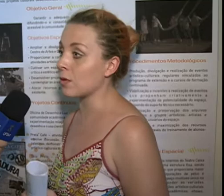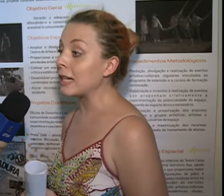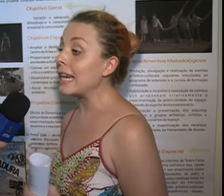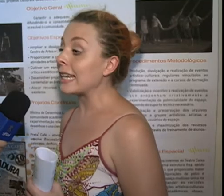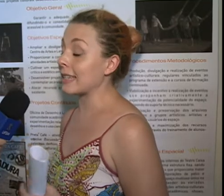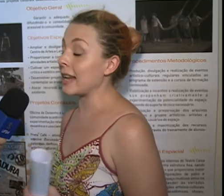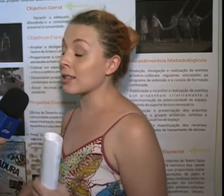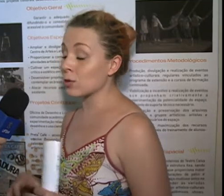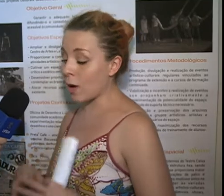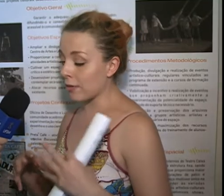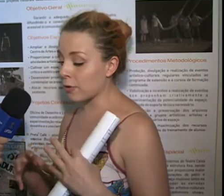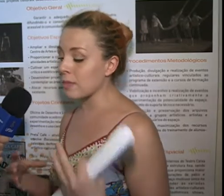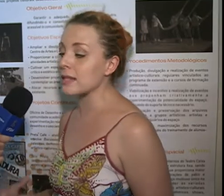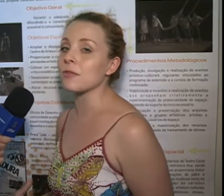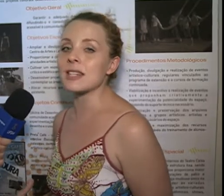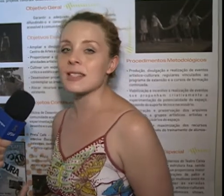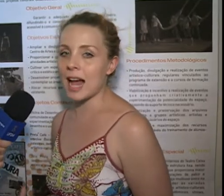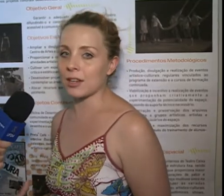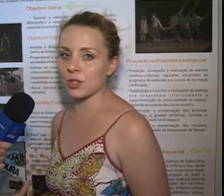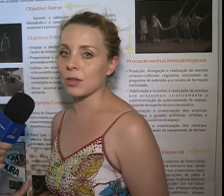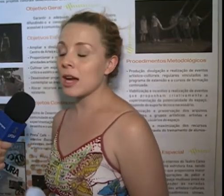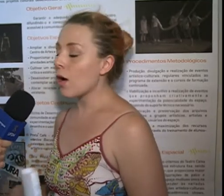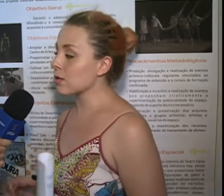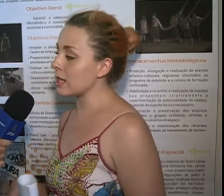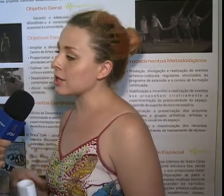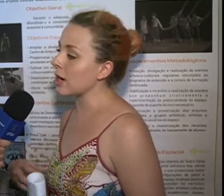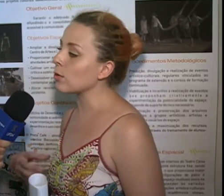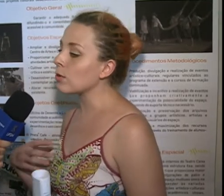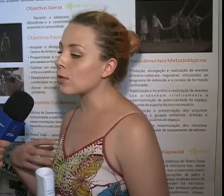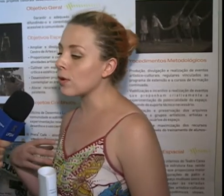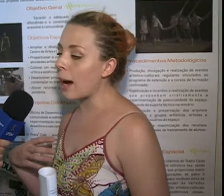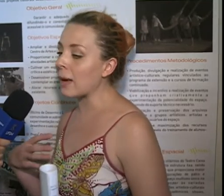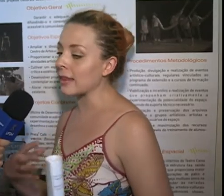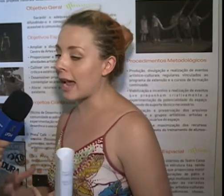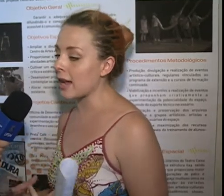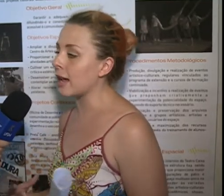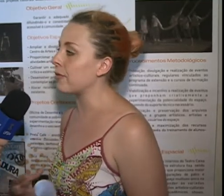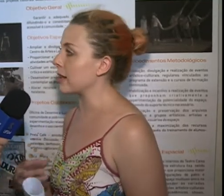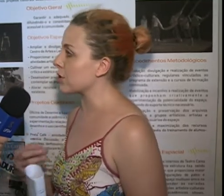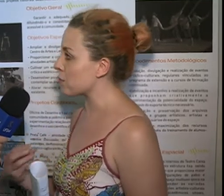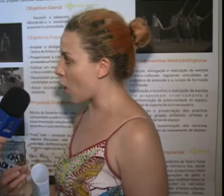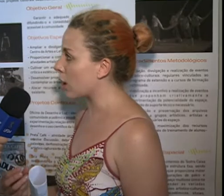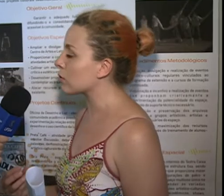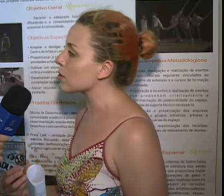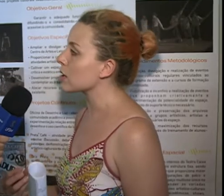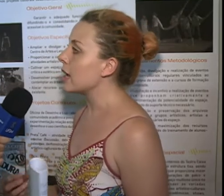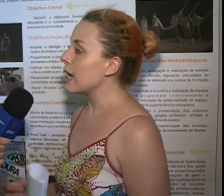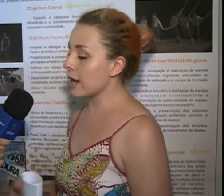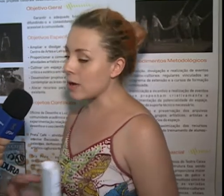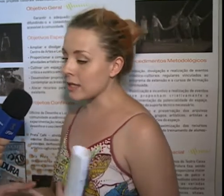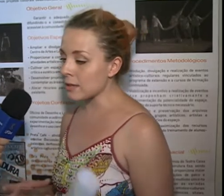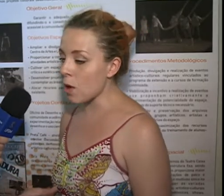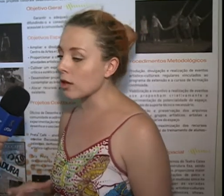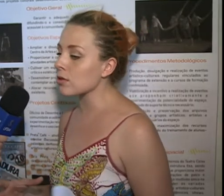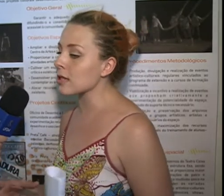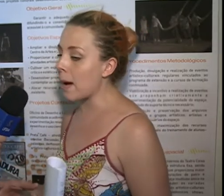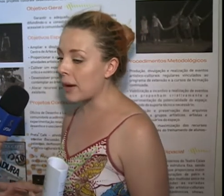que tem a sua formação versátil. Ou seja, a plateia é feita de módulos, e com esses módulos dá para